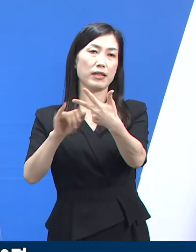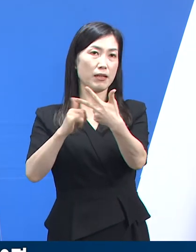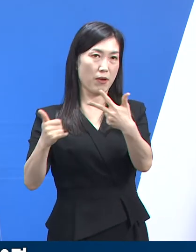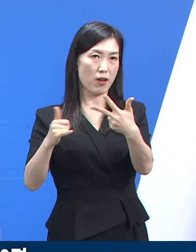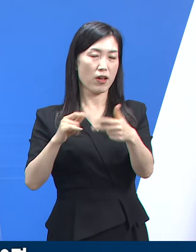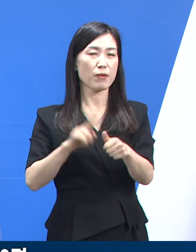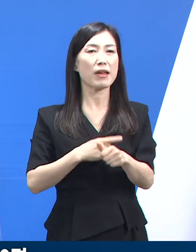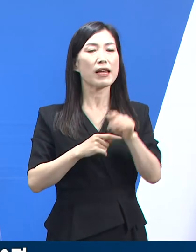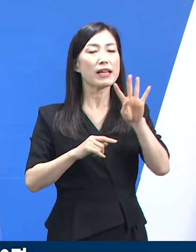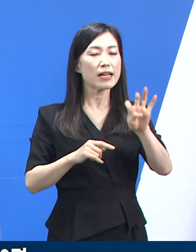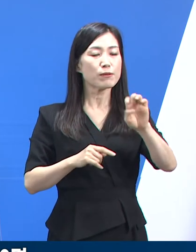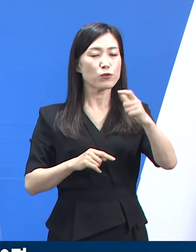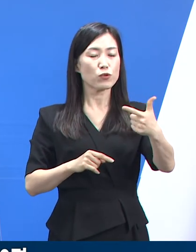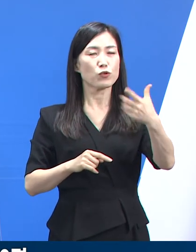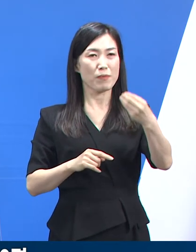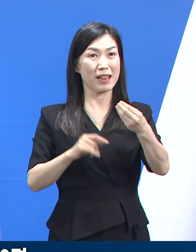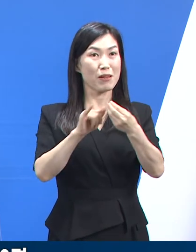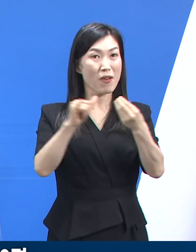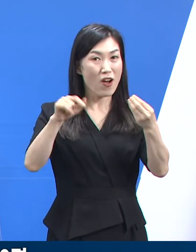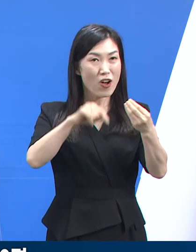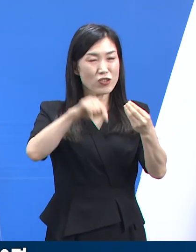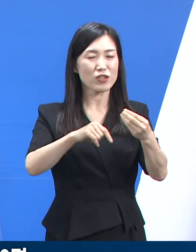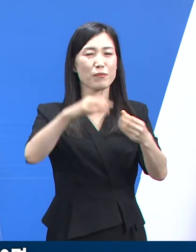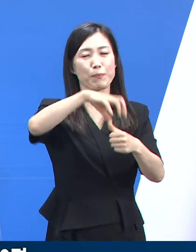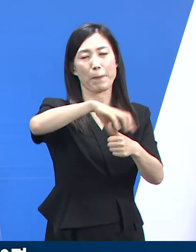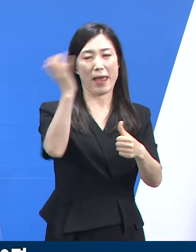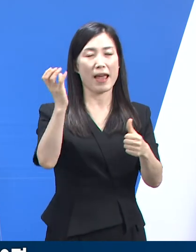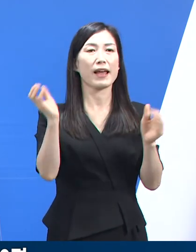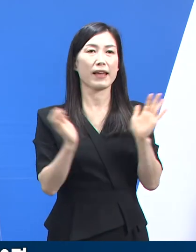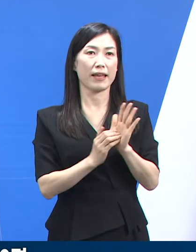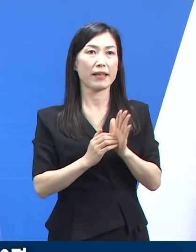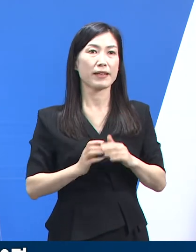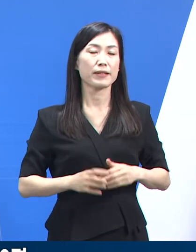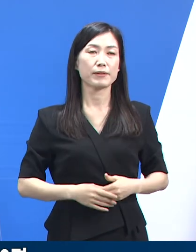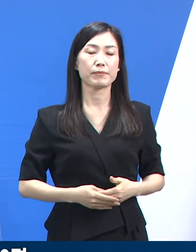46만 5875명은 격리 해제되었습니다.